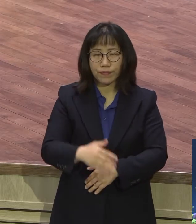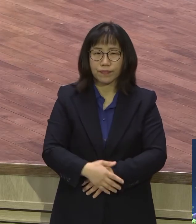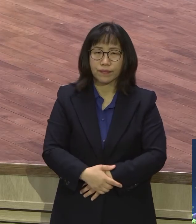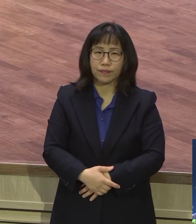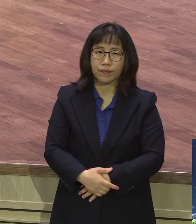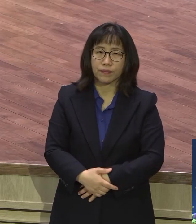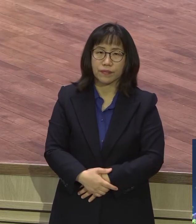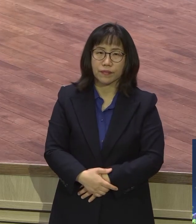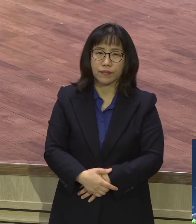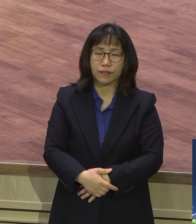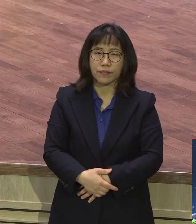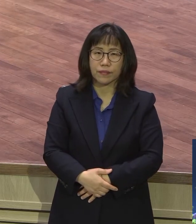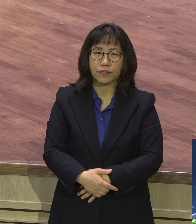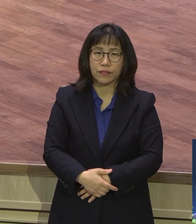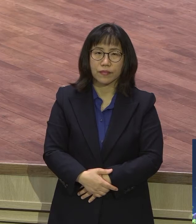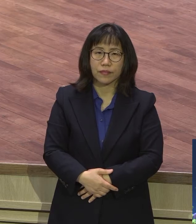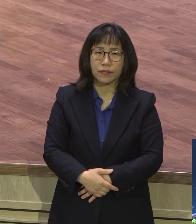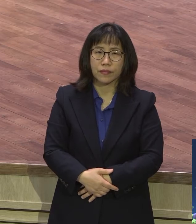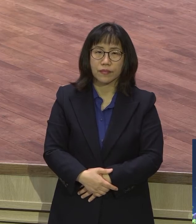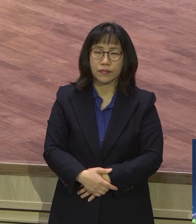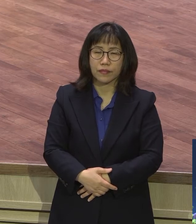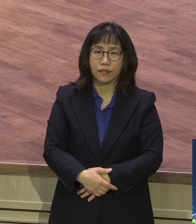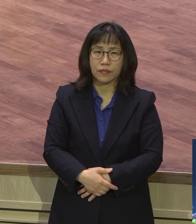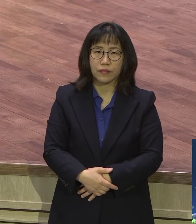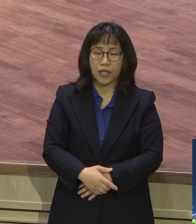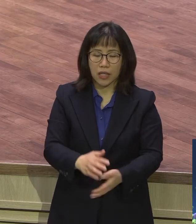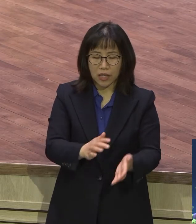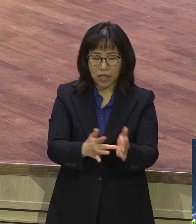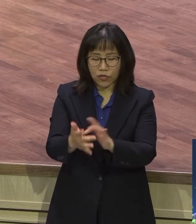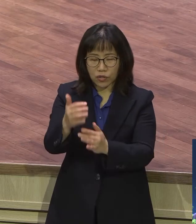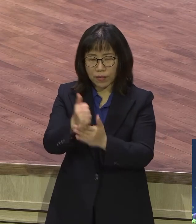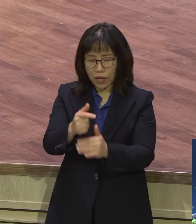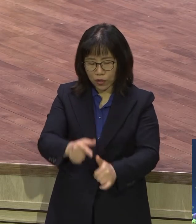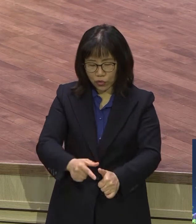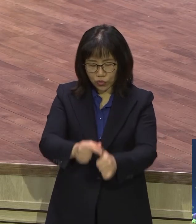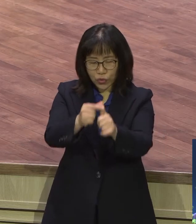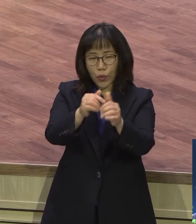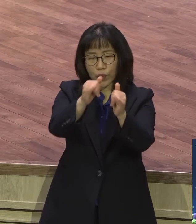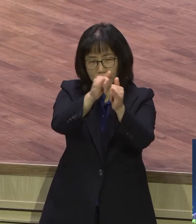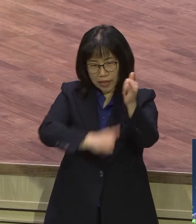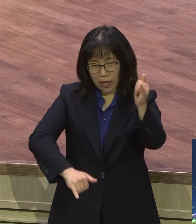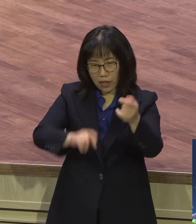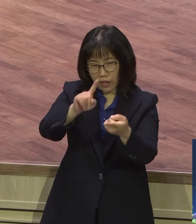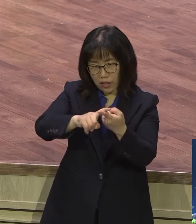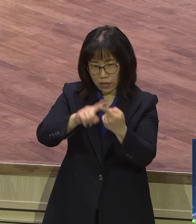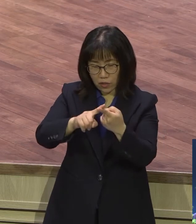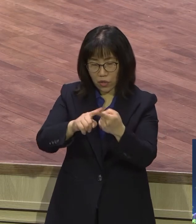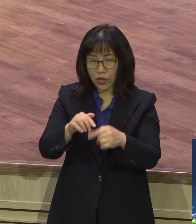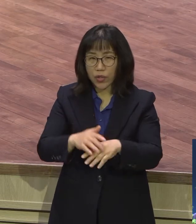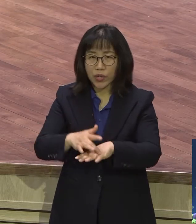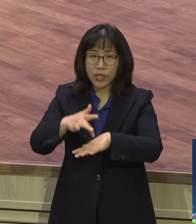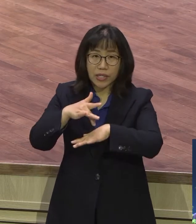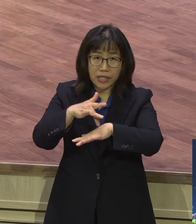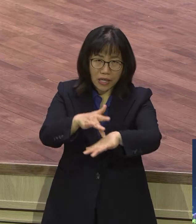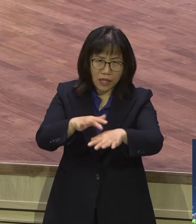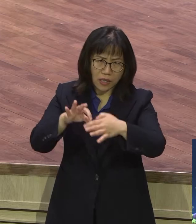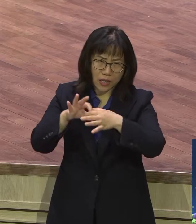구속사 시간표가 담겨져 있어요 그래서 사단이 그렇게 형식만 붙잡게 만듭니다